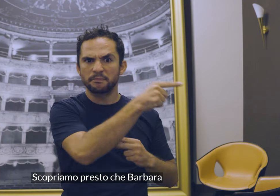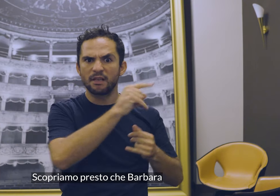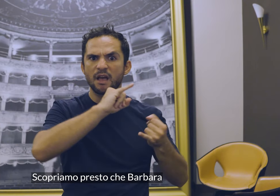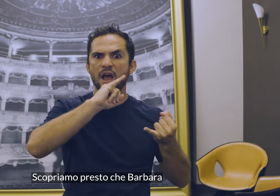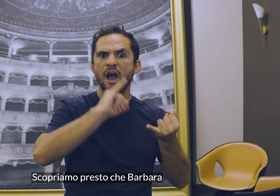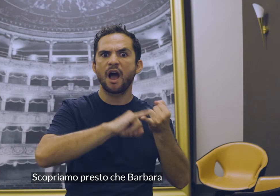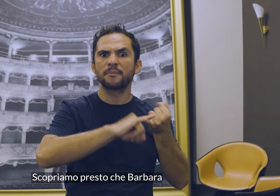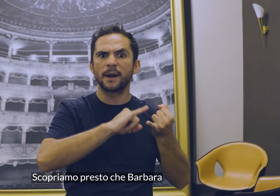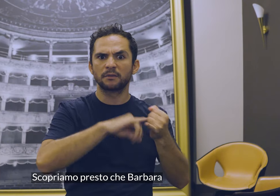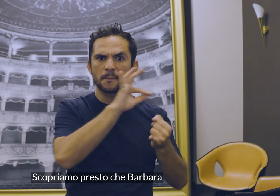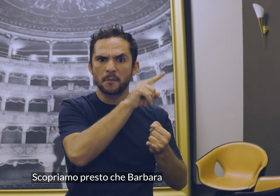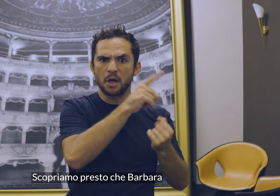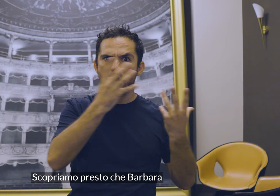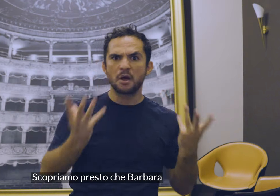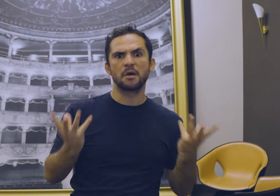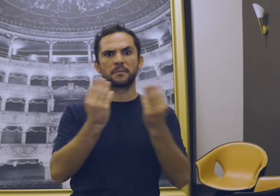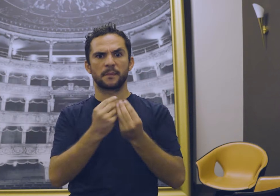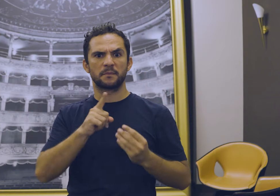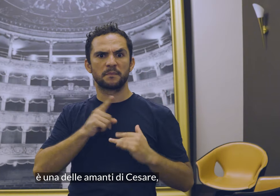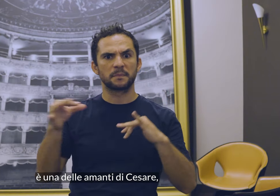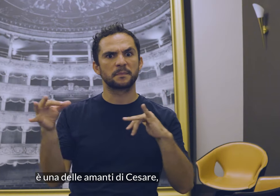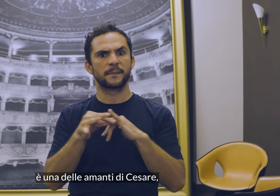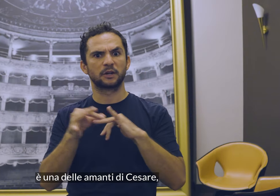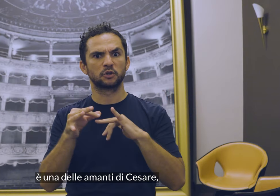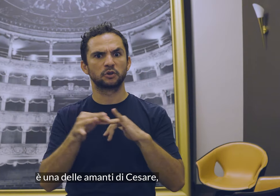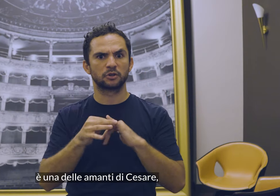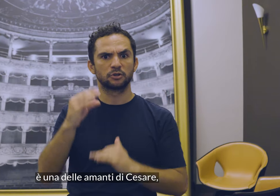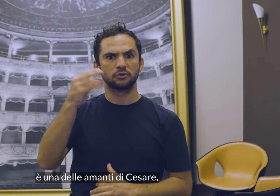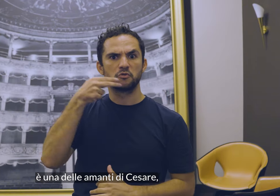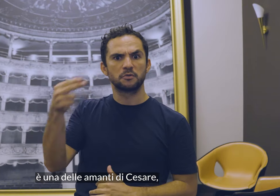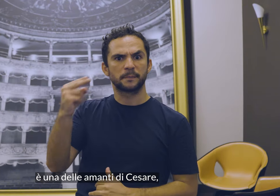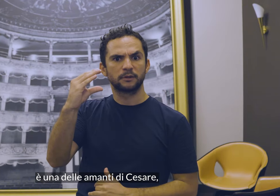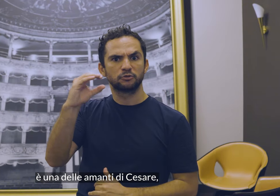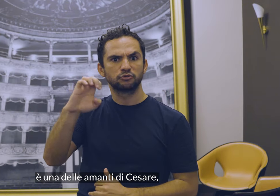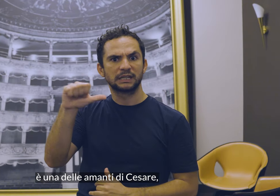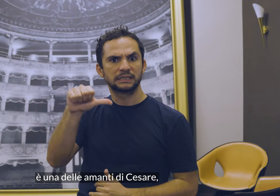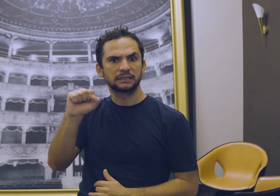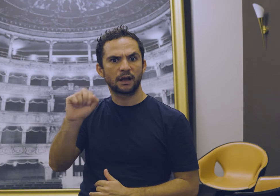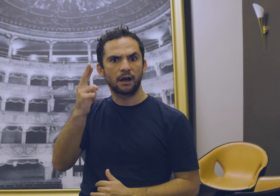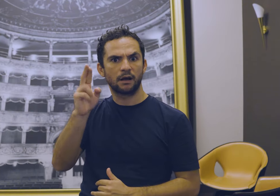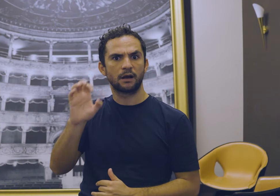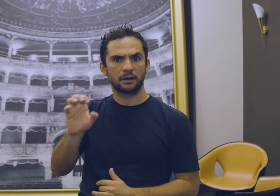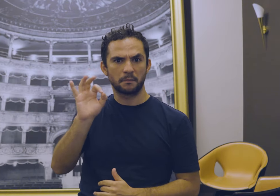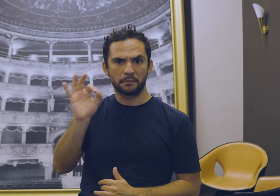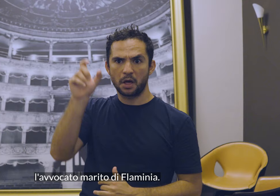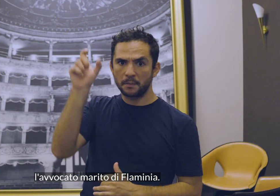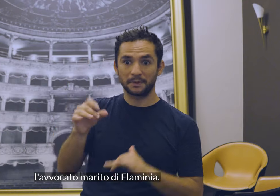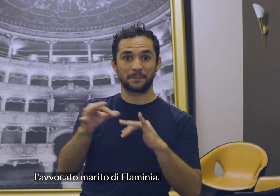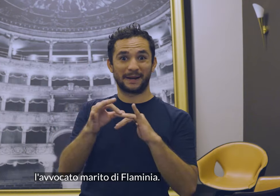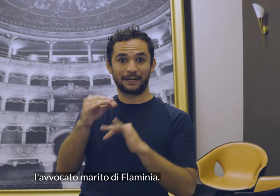Scopriamo presto che Barbara è una delle amanti di Cesare. L'avvocato,